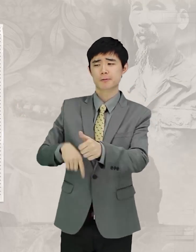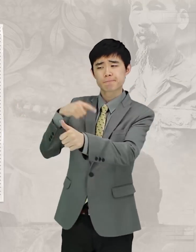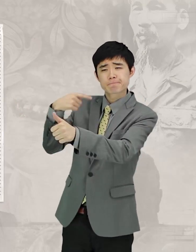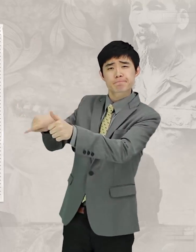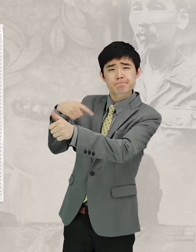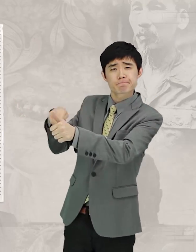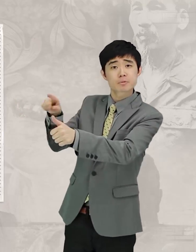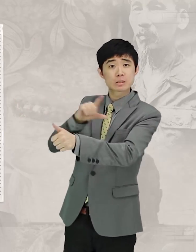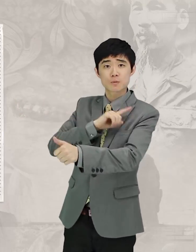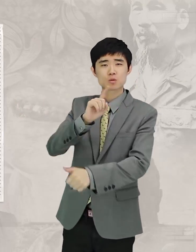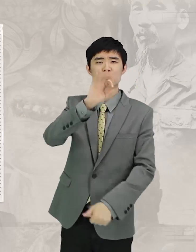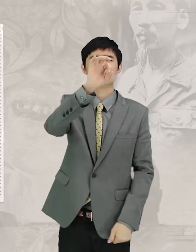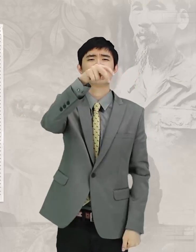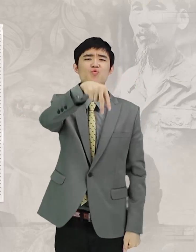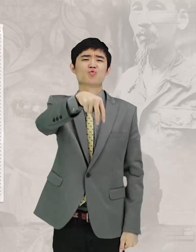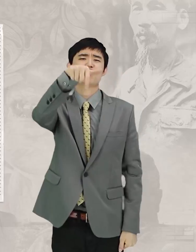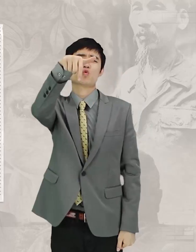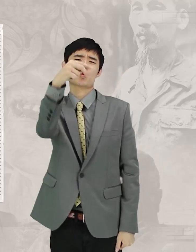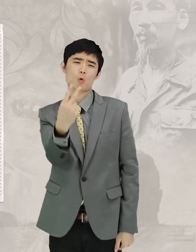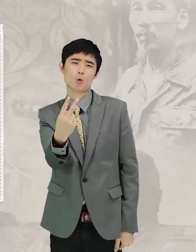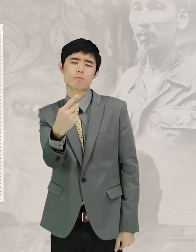유교라는 가르침을 세웠고,